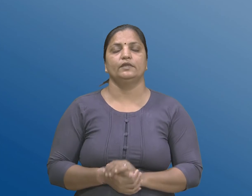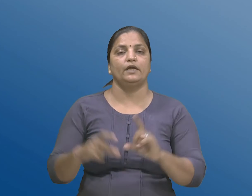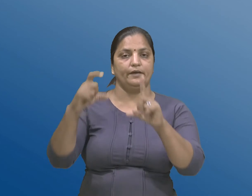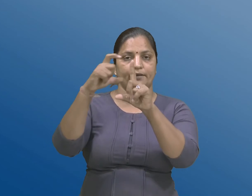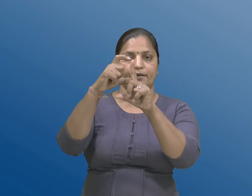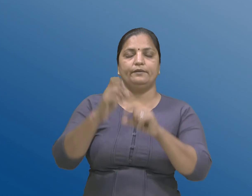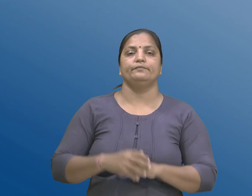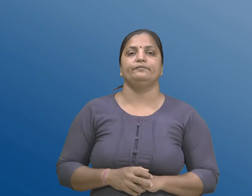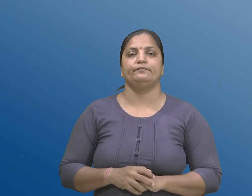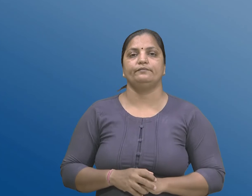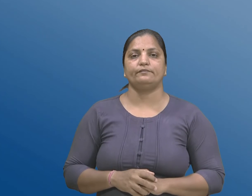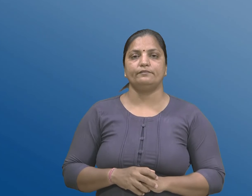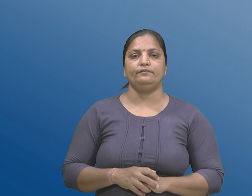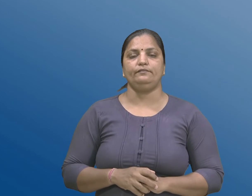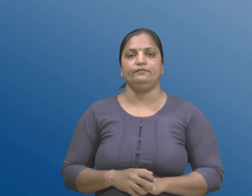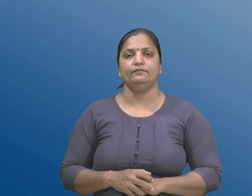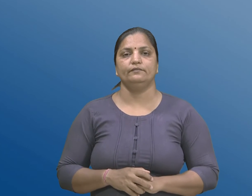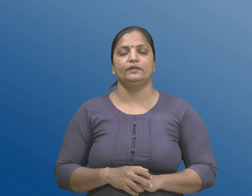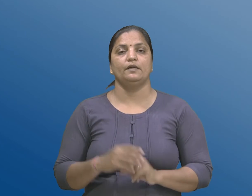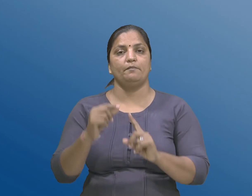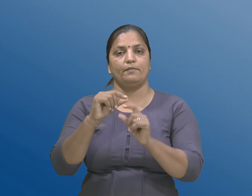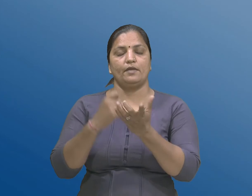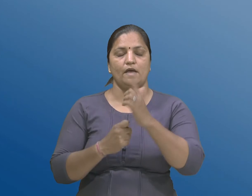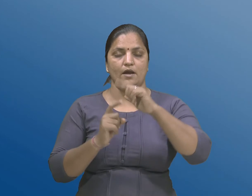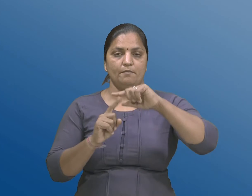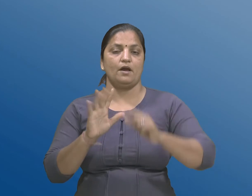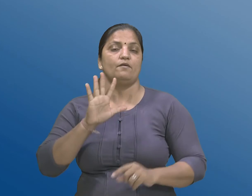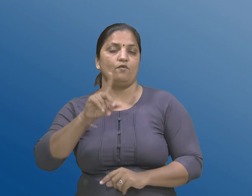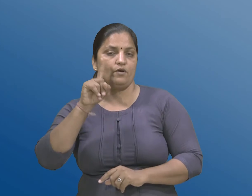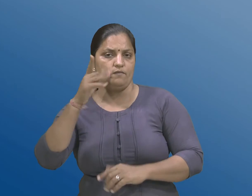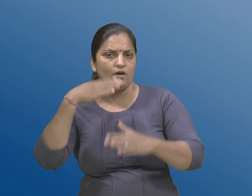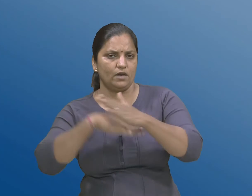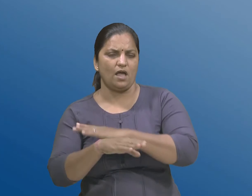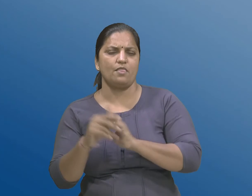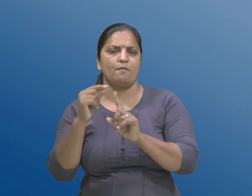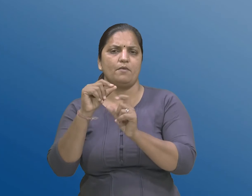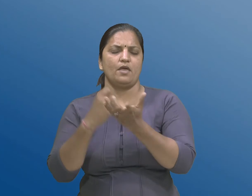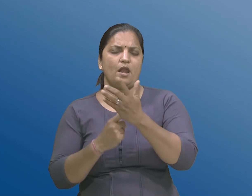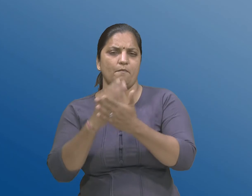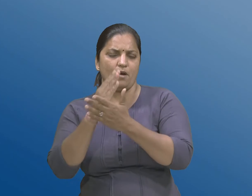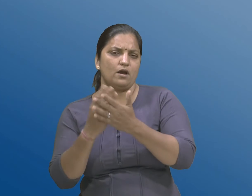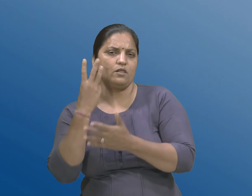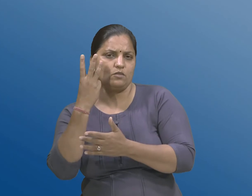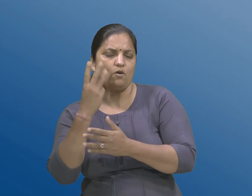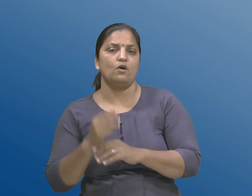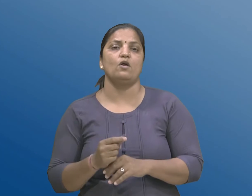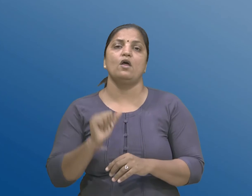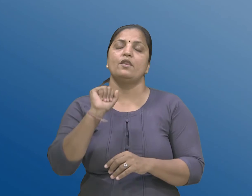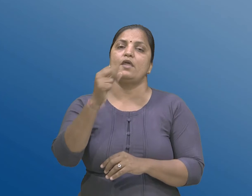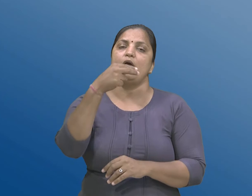d. खंड 51 ना पेटा खंड 3 हेटल 9 निनु प्रहापत्र मेलवा